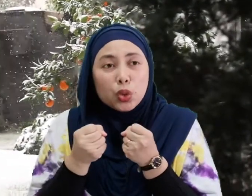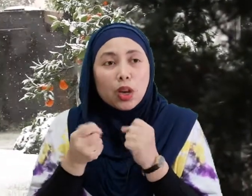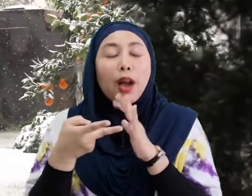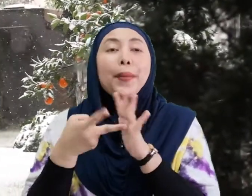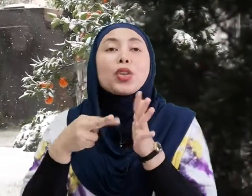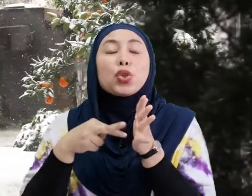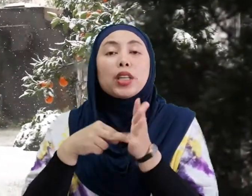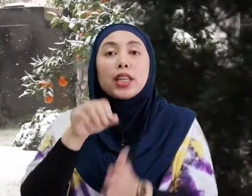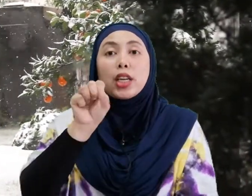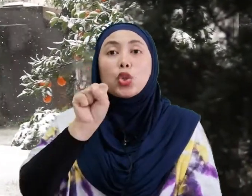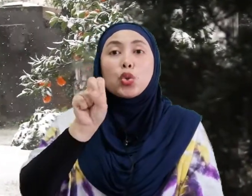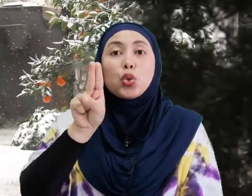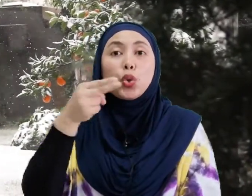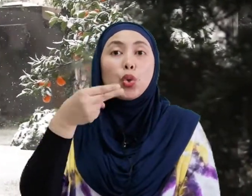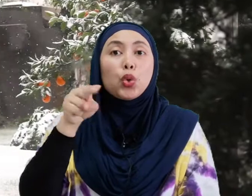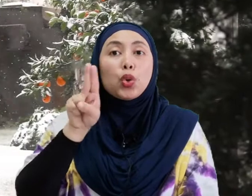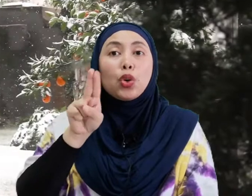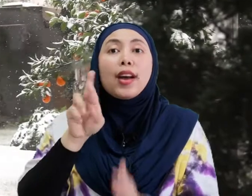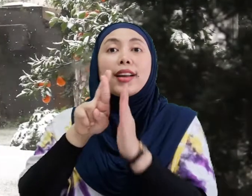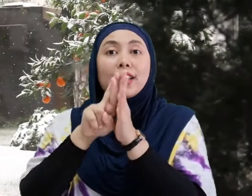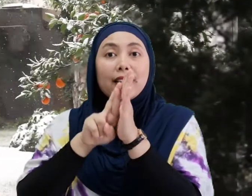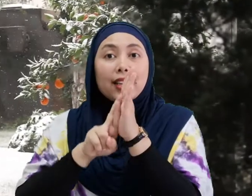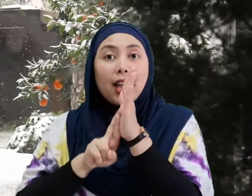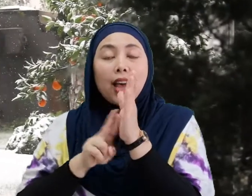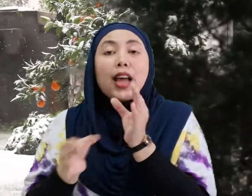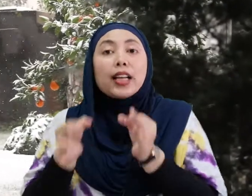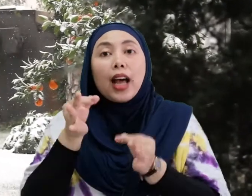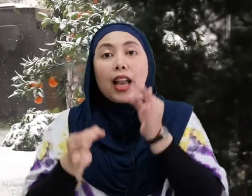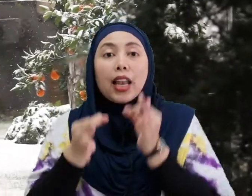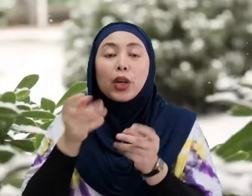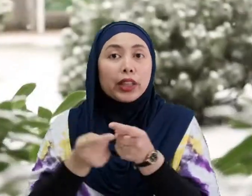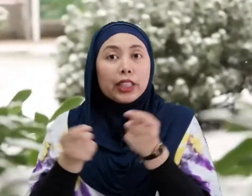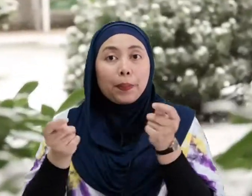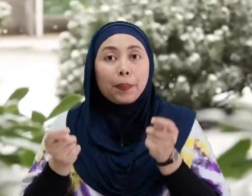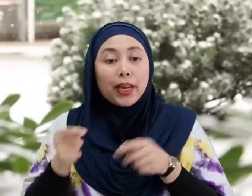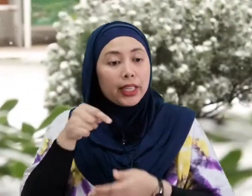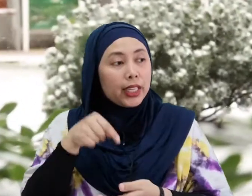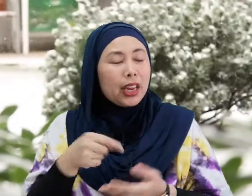Maksud dia Suhu Rendah Kalau Tempat Ini